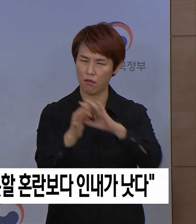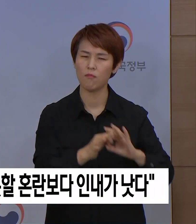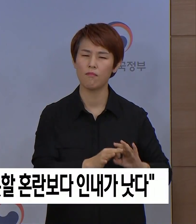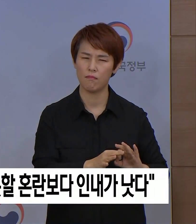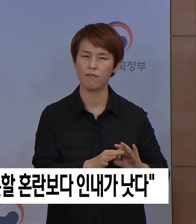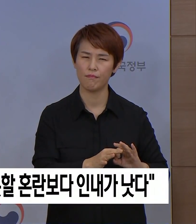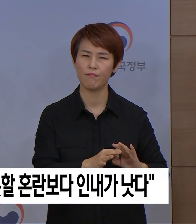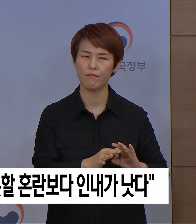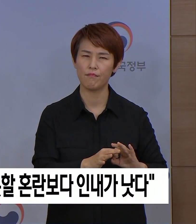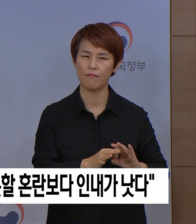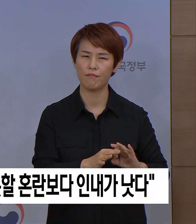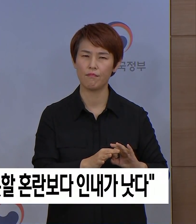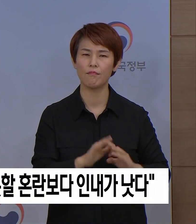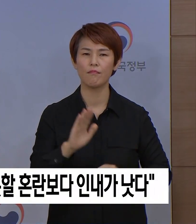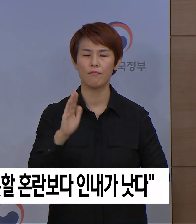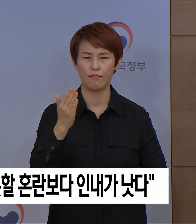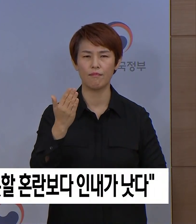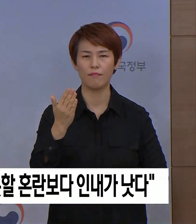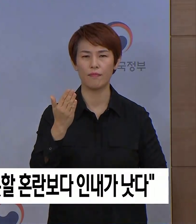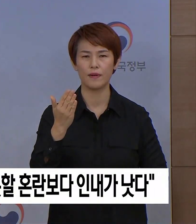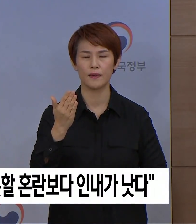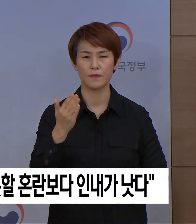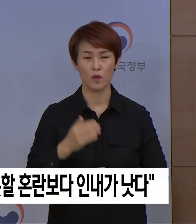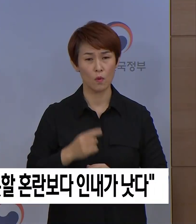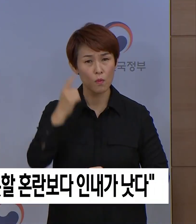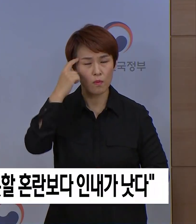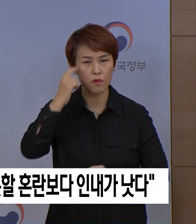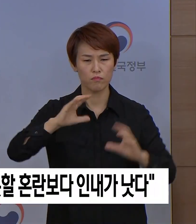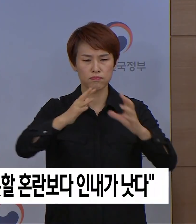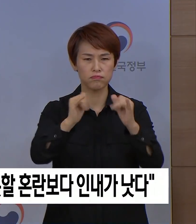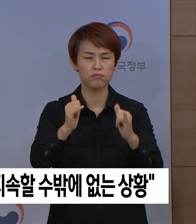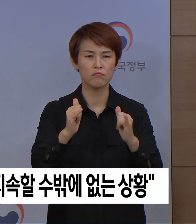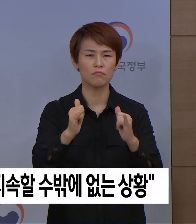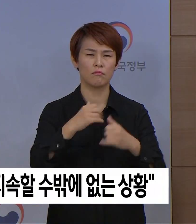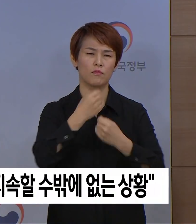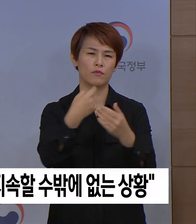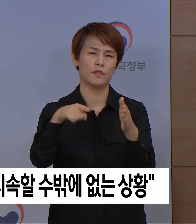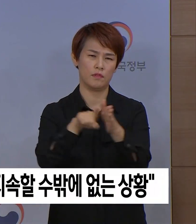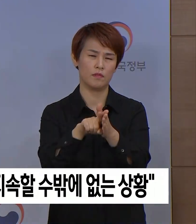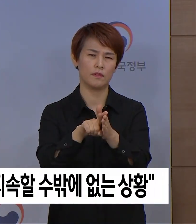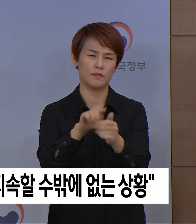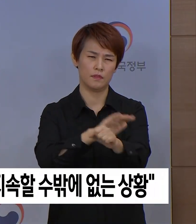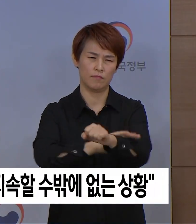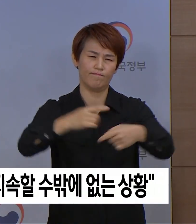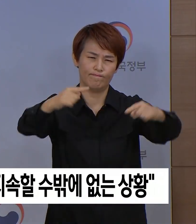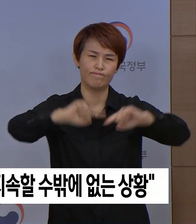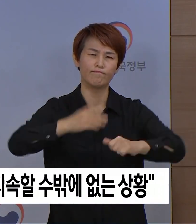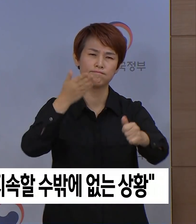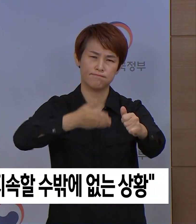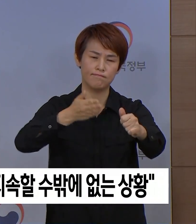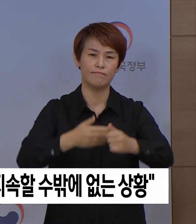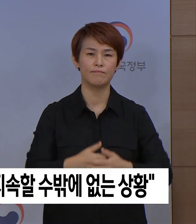없는 상황으로 우리 공동체의 안전을 위해 이에 동참해 주시기를 당부하였습니다.